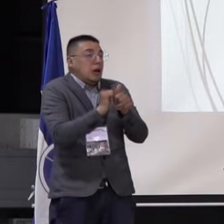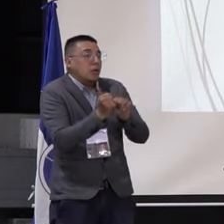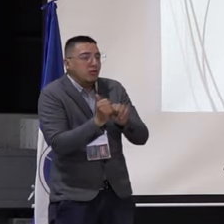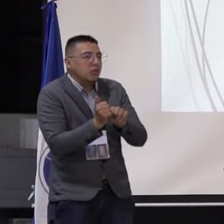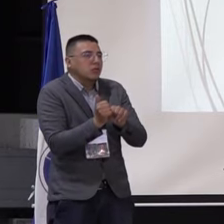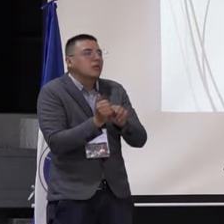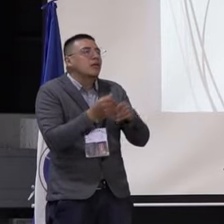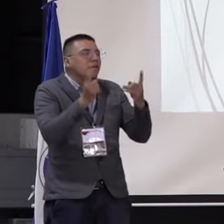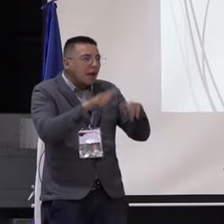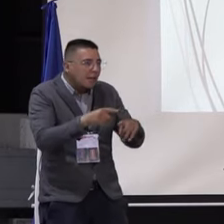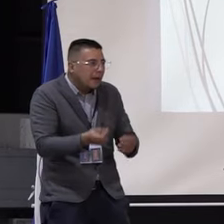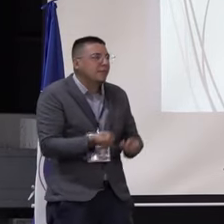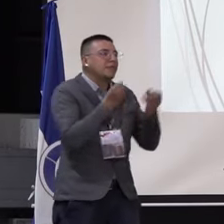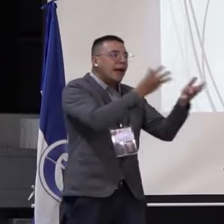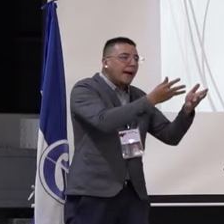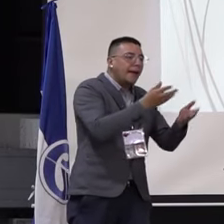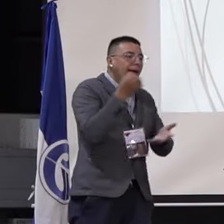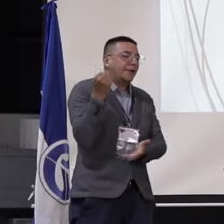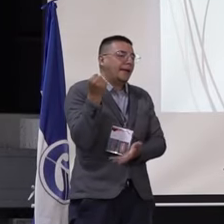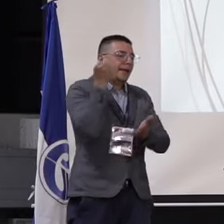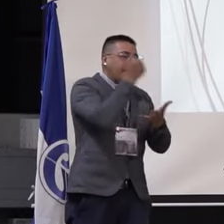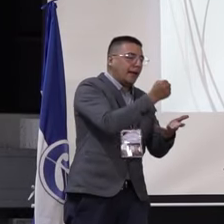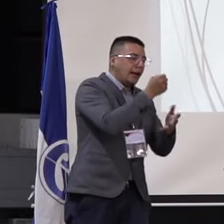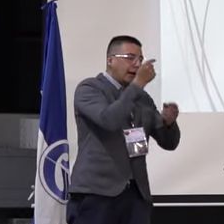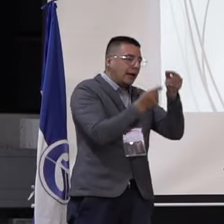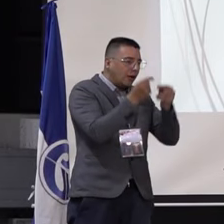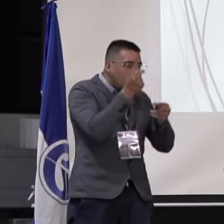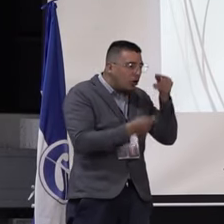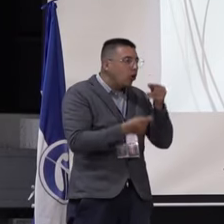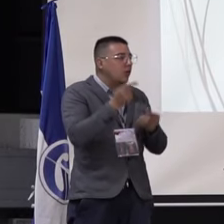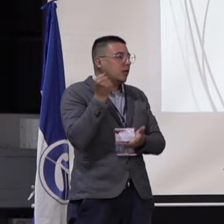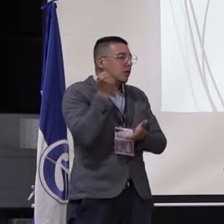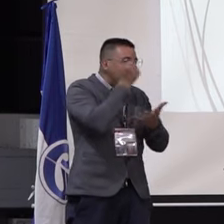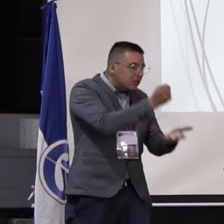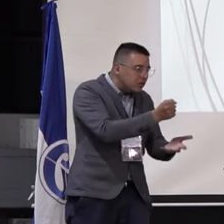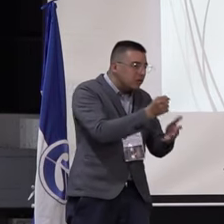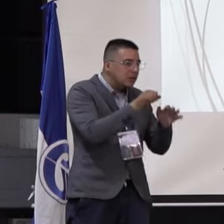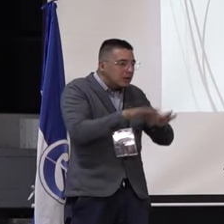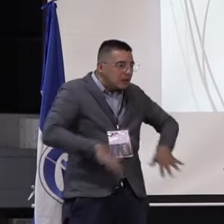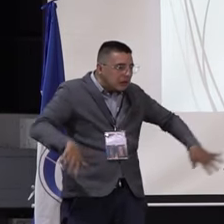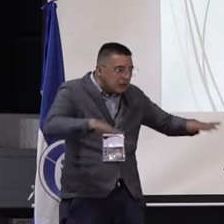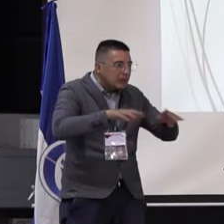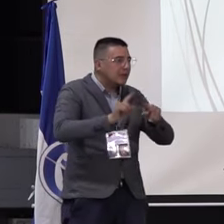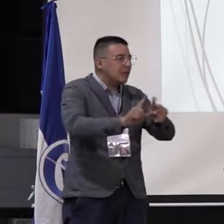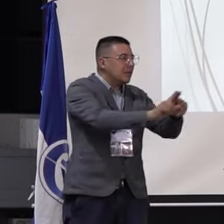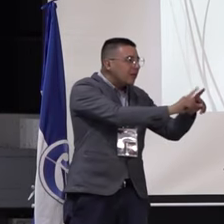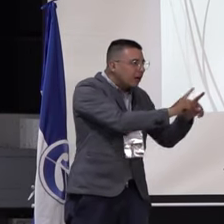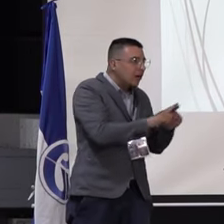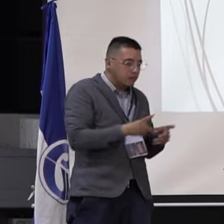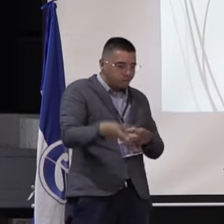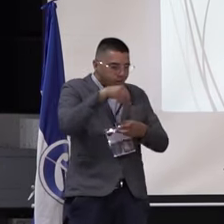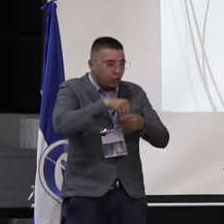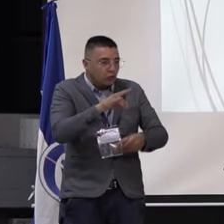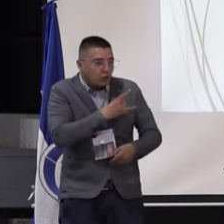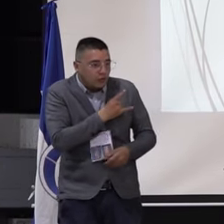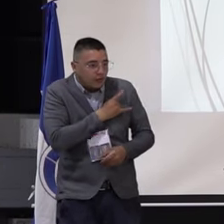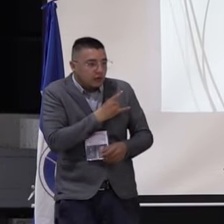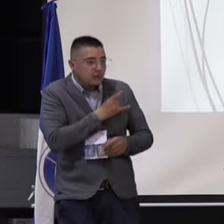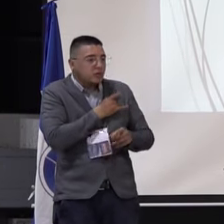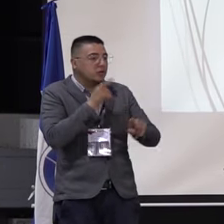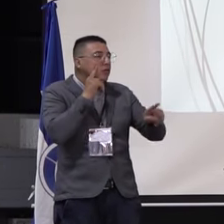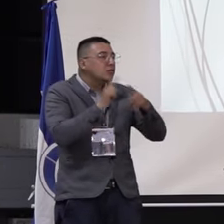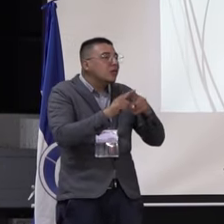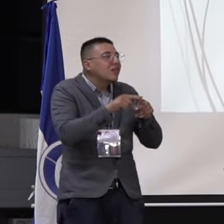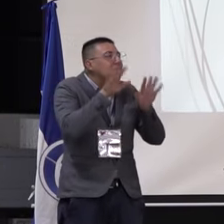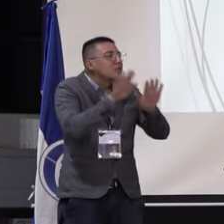redunda en un beneficio económico, cuando ya no se tiene que alquilar un espacio distinto al de la universidad para celebrar X o